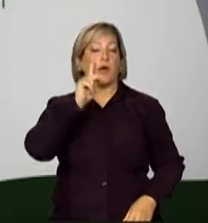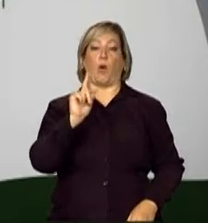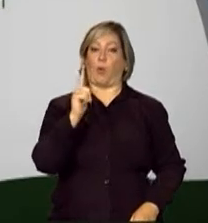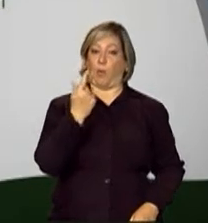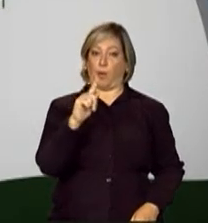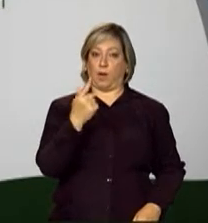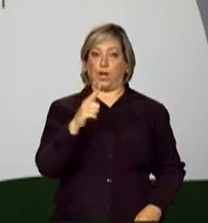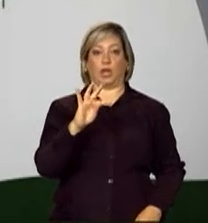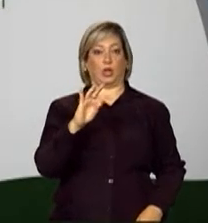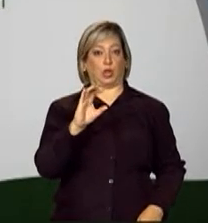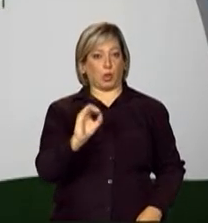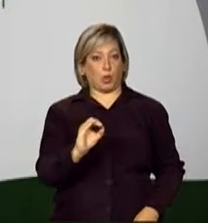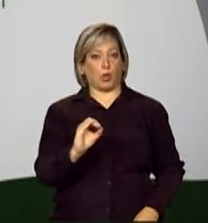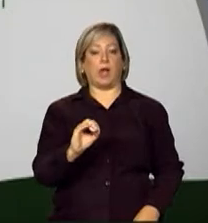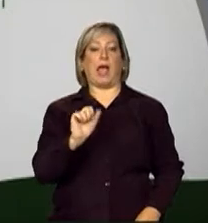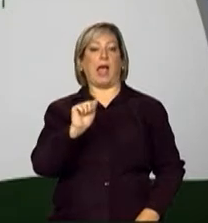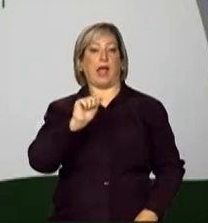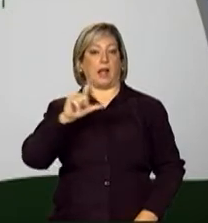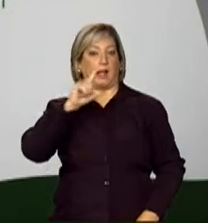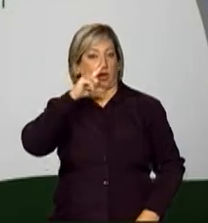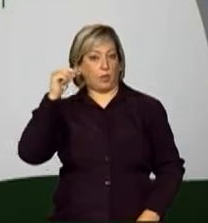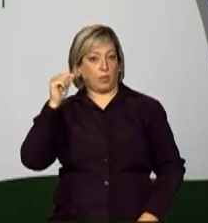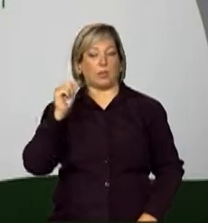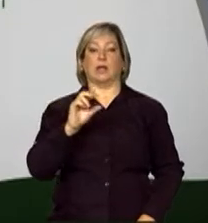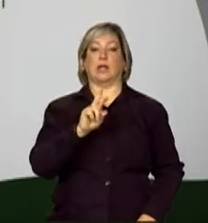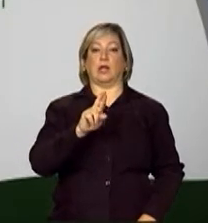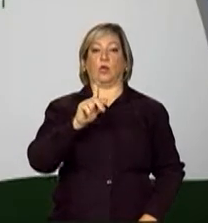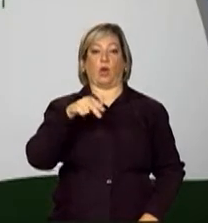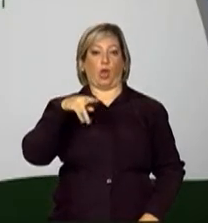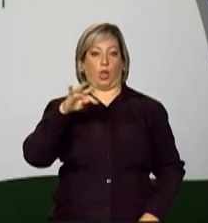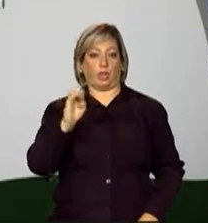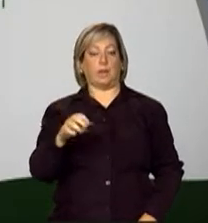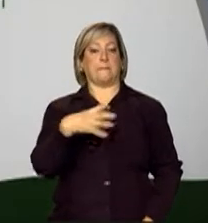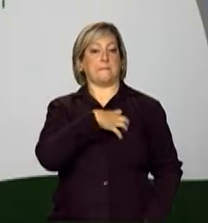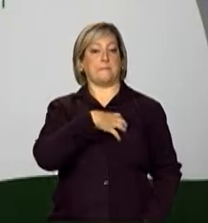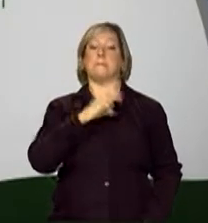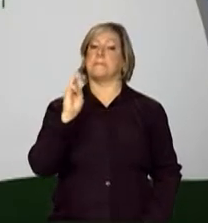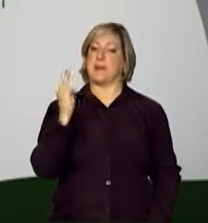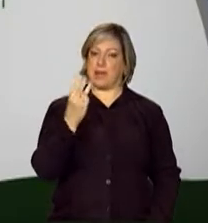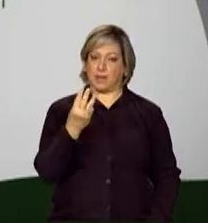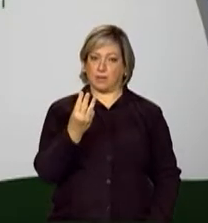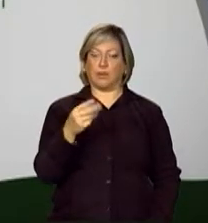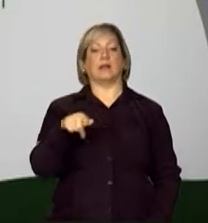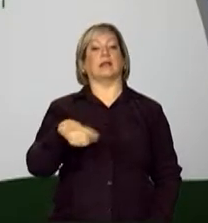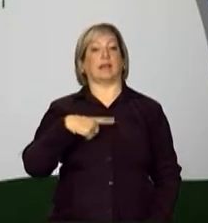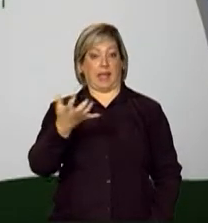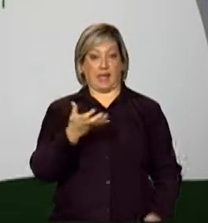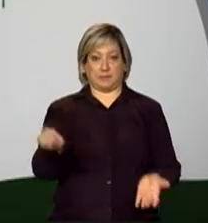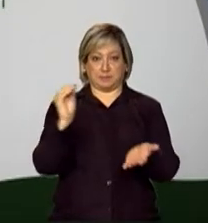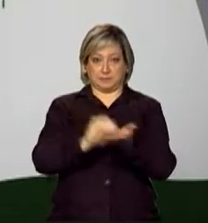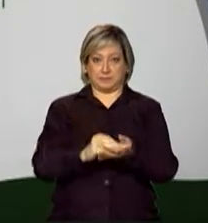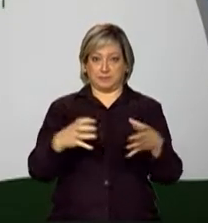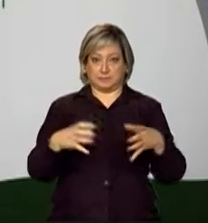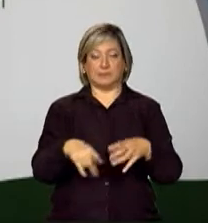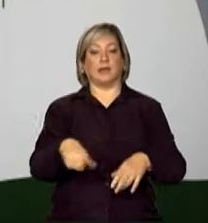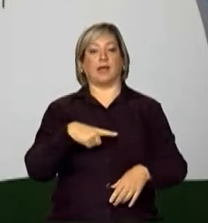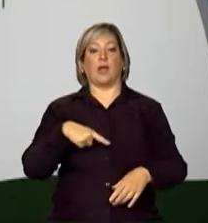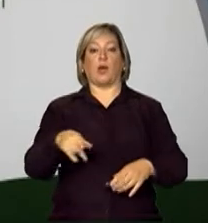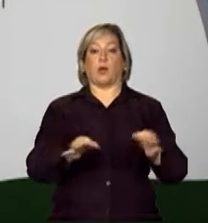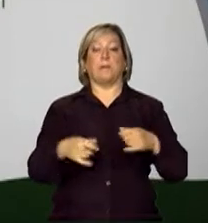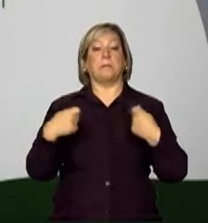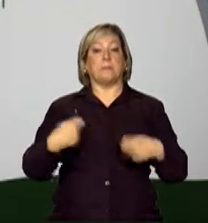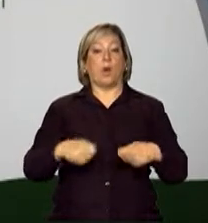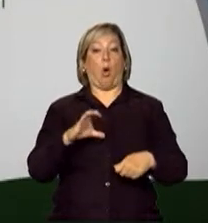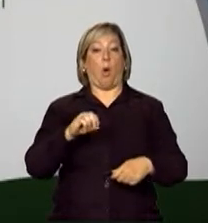Goiás, Tocantins, Alagoas, Rio Grande do Norte, Bahia e Maranhão. Para se inscreverem, as organizações